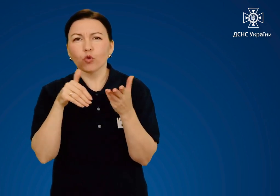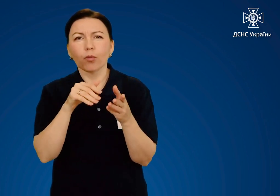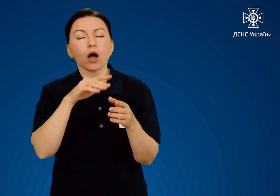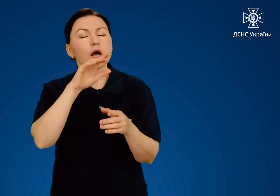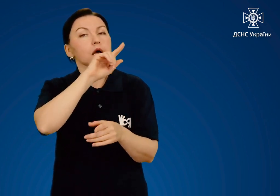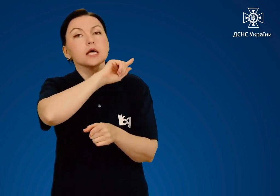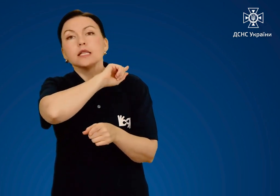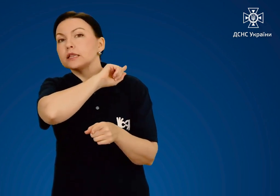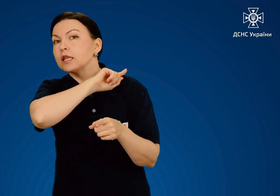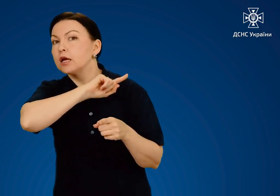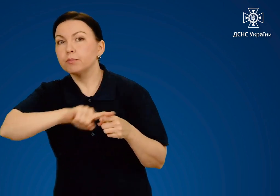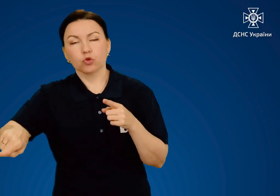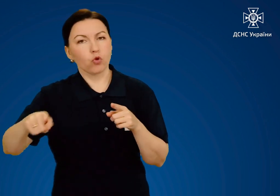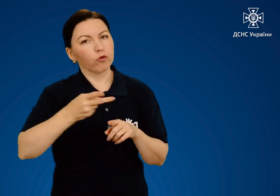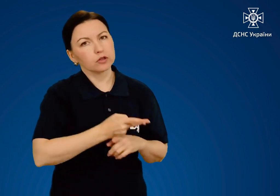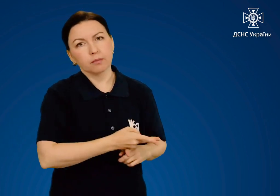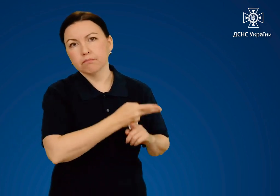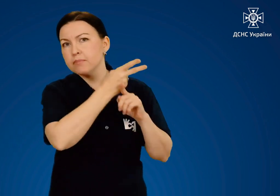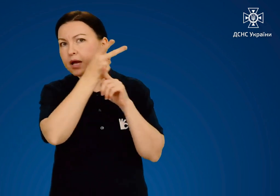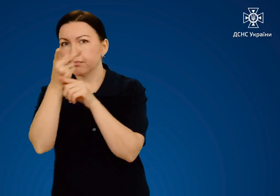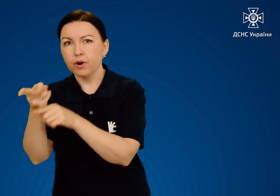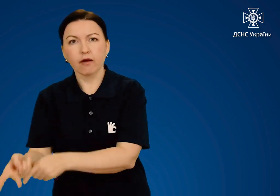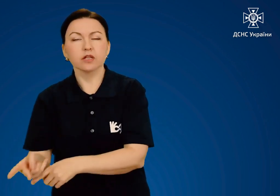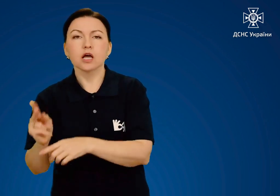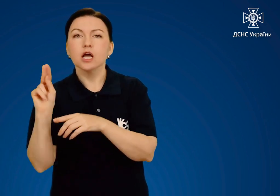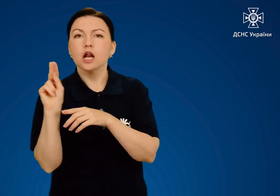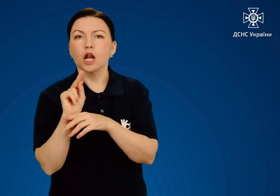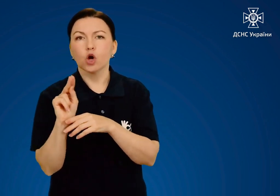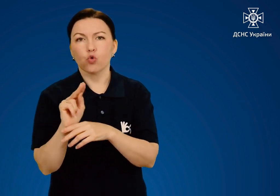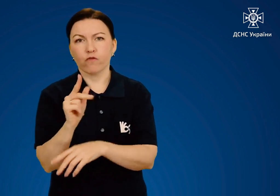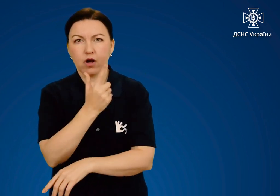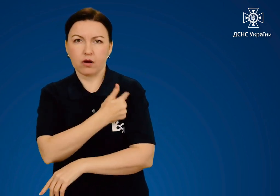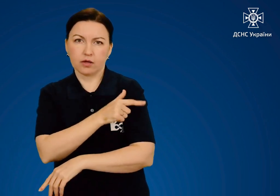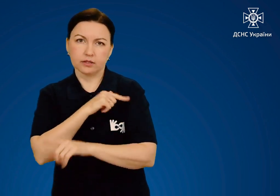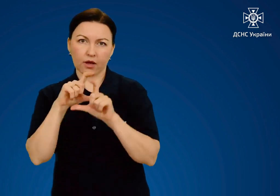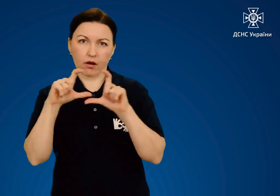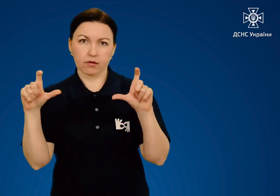допомоги необхідно терміново переправити у лікувальний заклад.